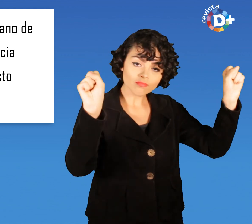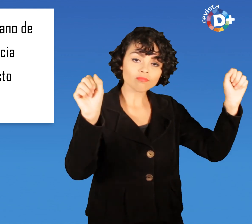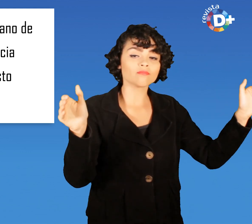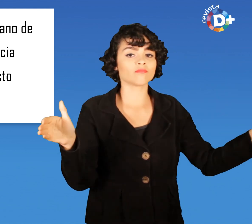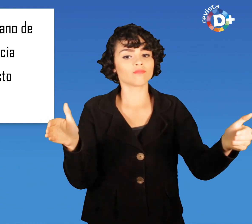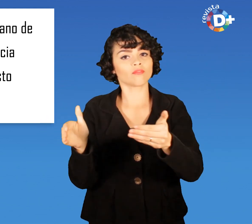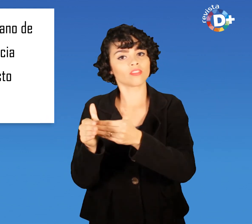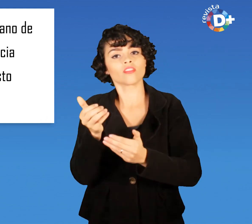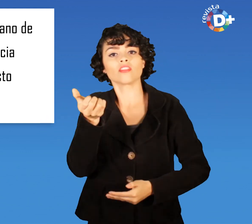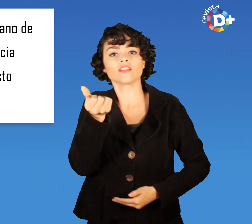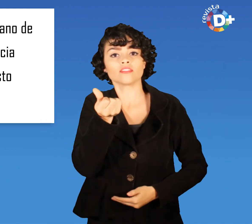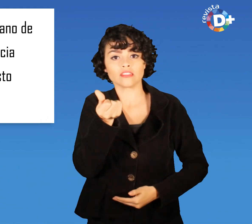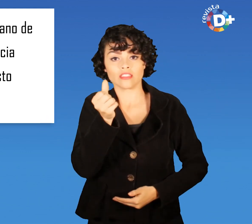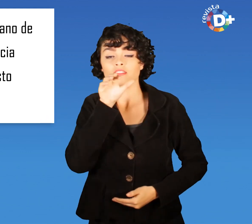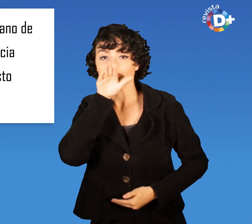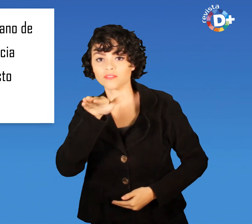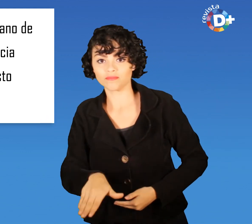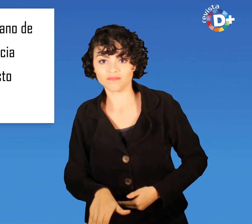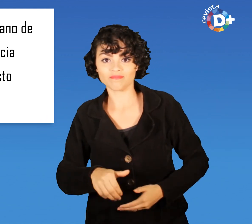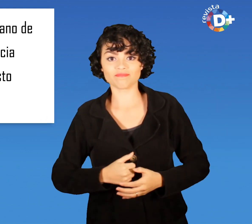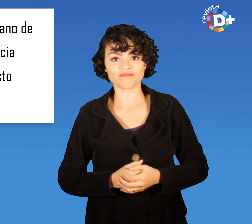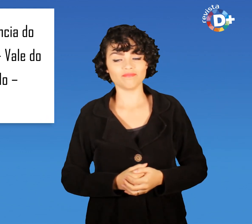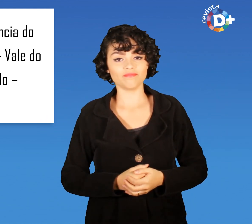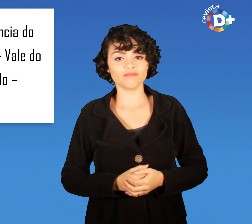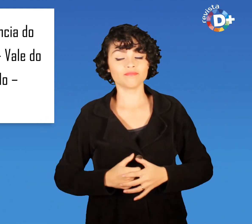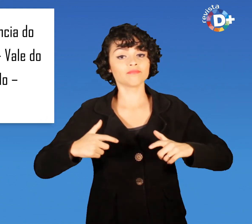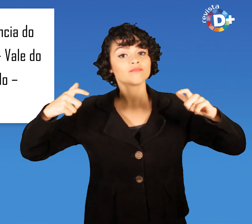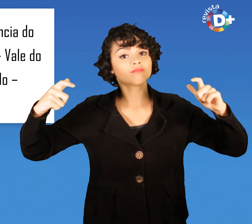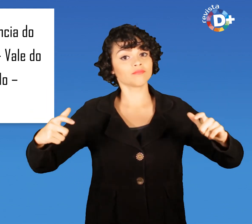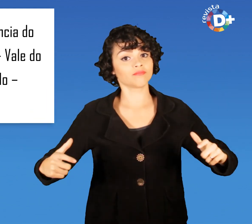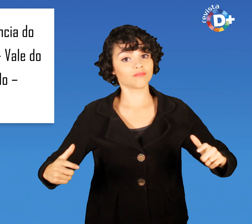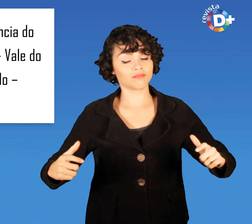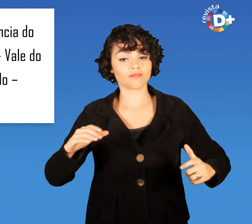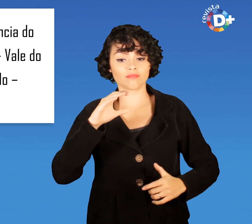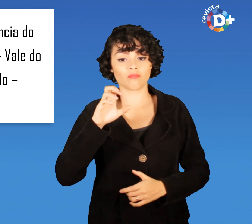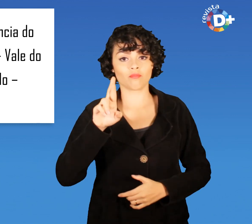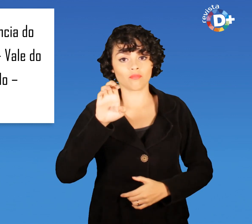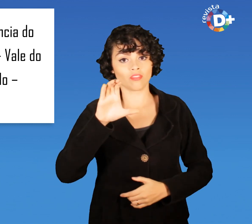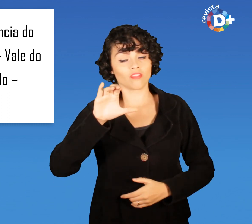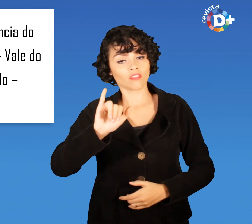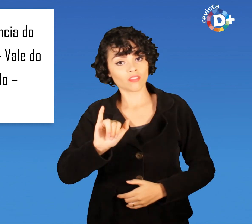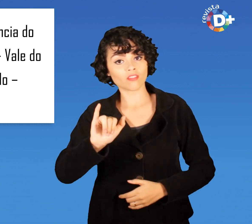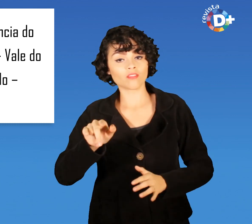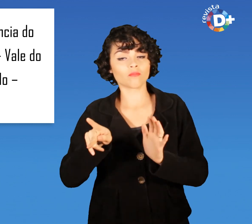seis da tarde Locais Cresce Centro de referência do idoso